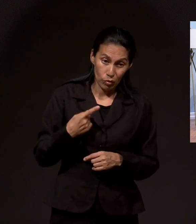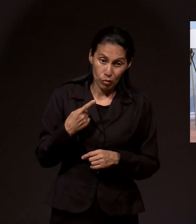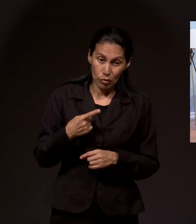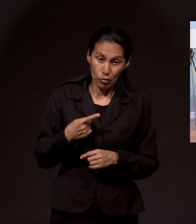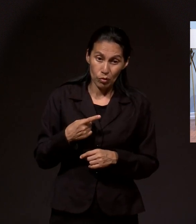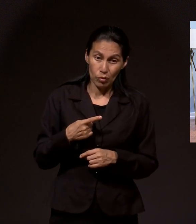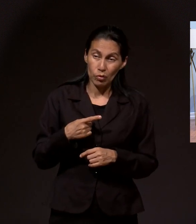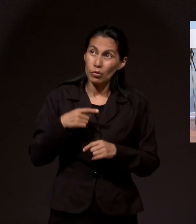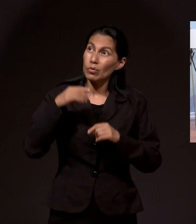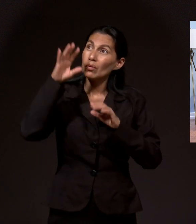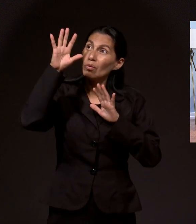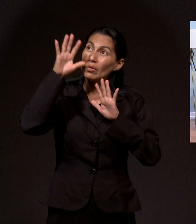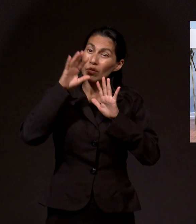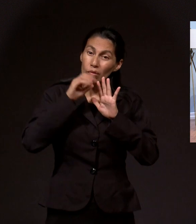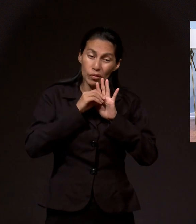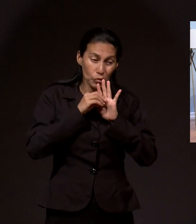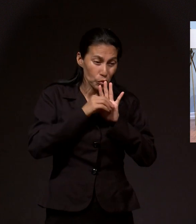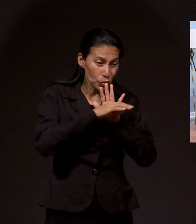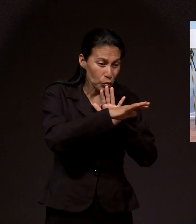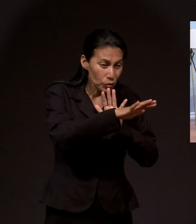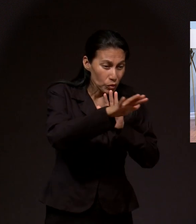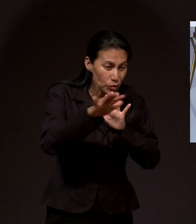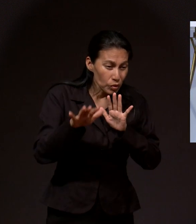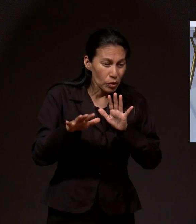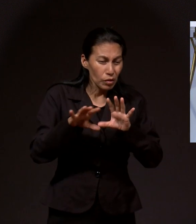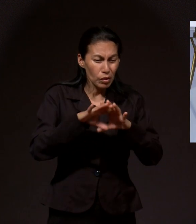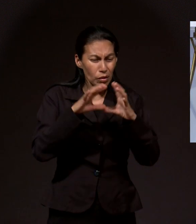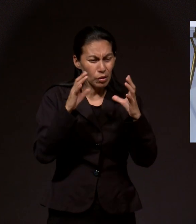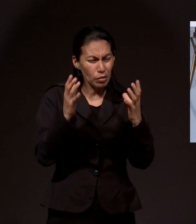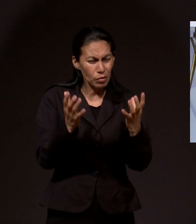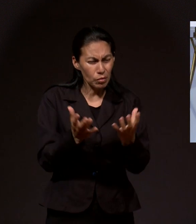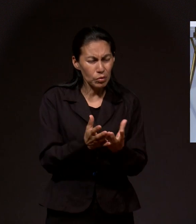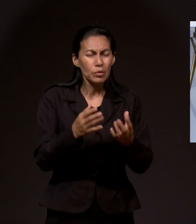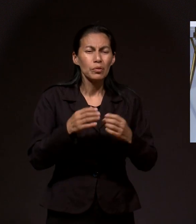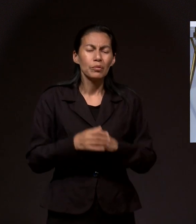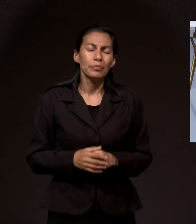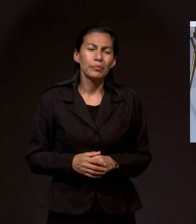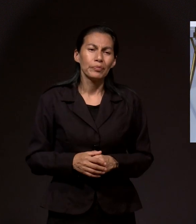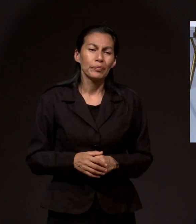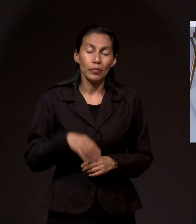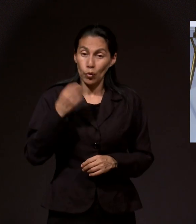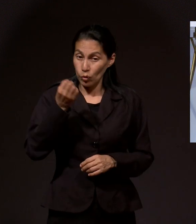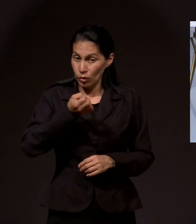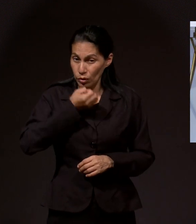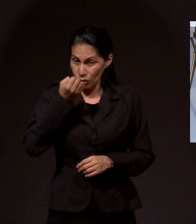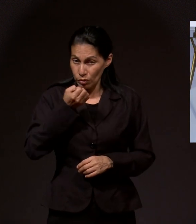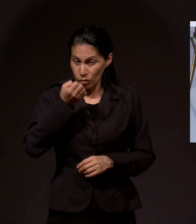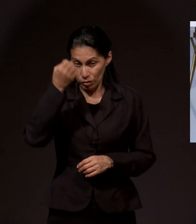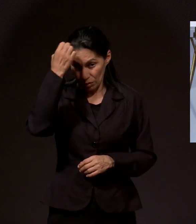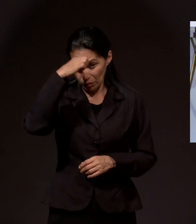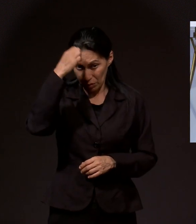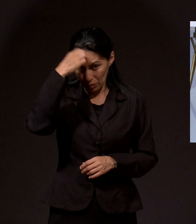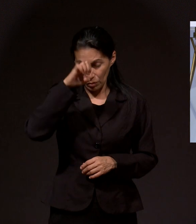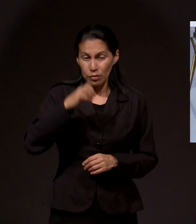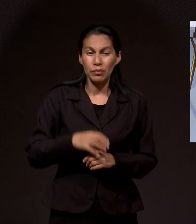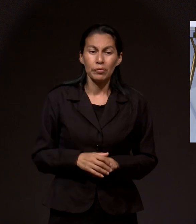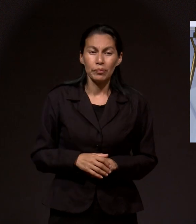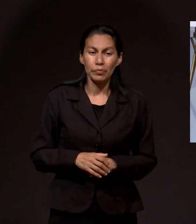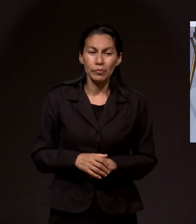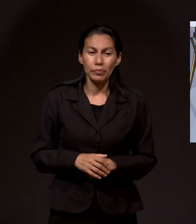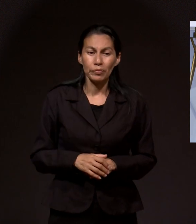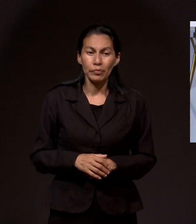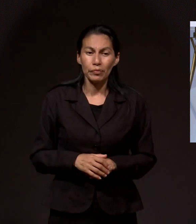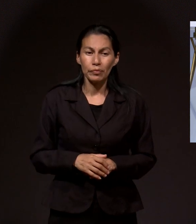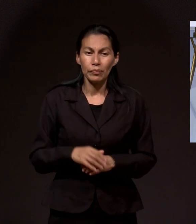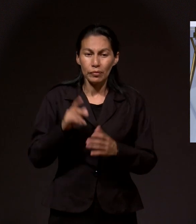sabor y vida a este mundo. ¡Qué maravilloso! Así que la oración es una experiencia diaria,